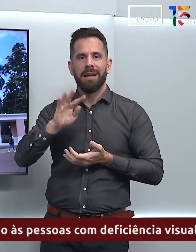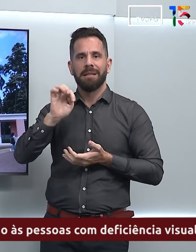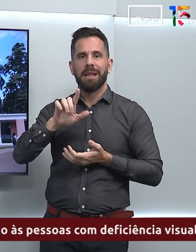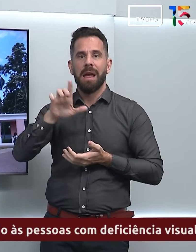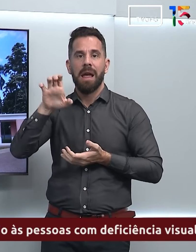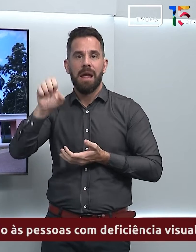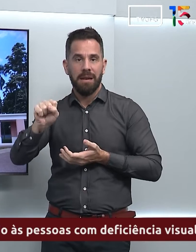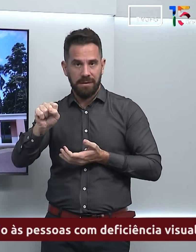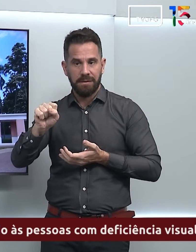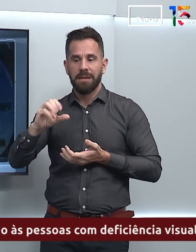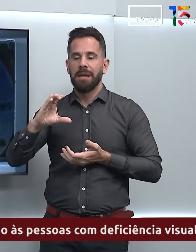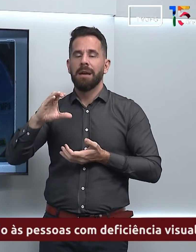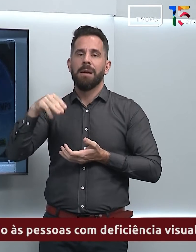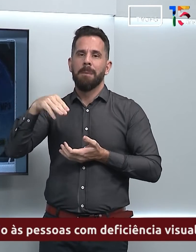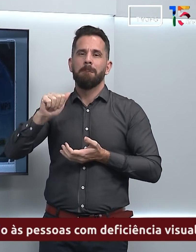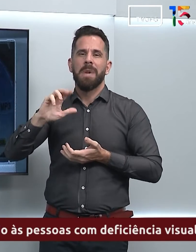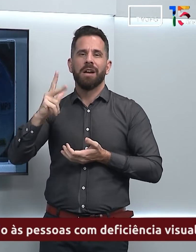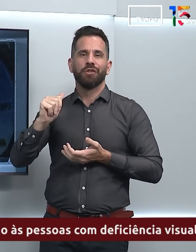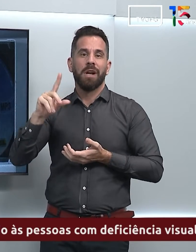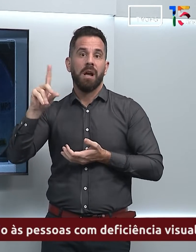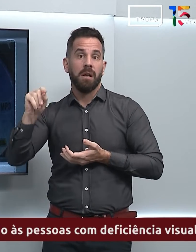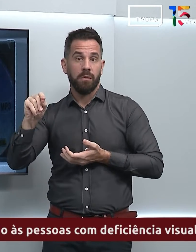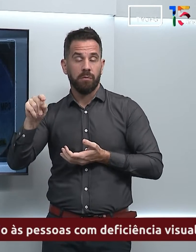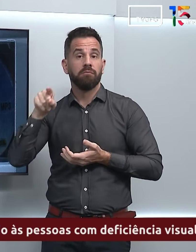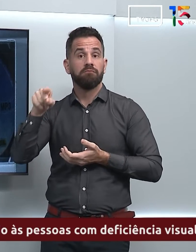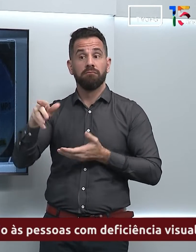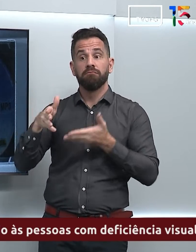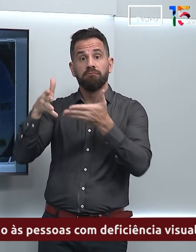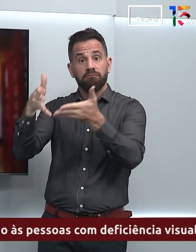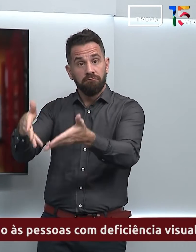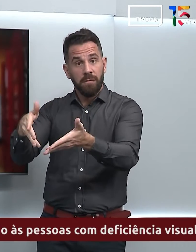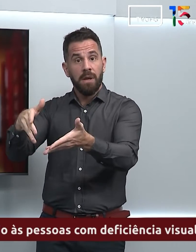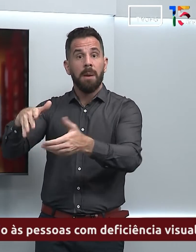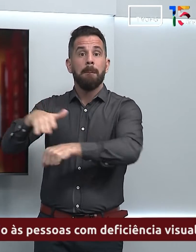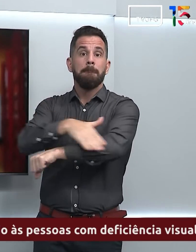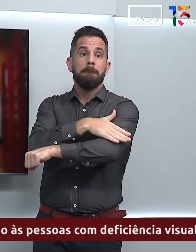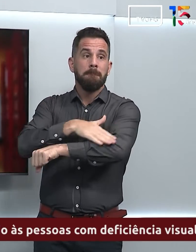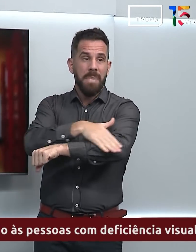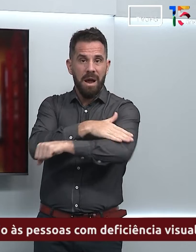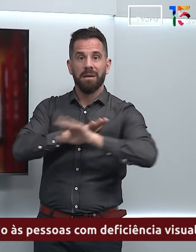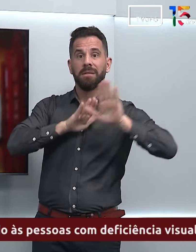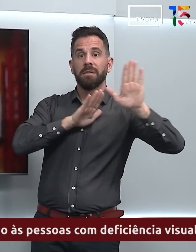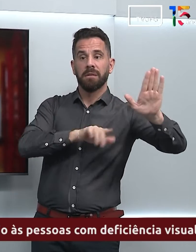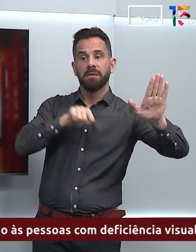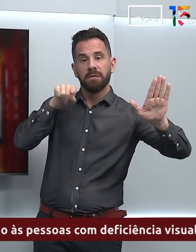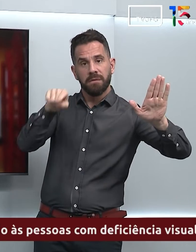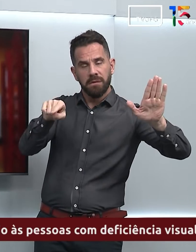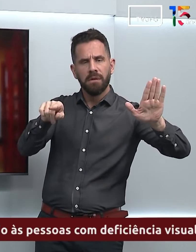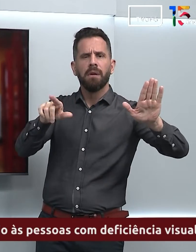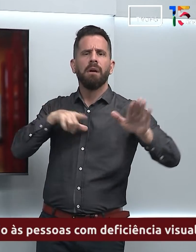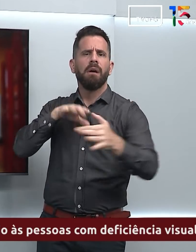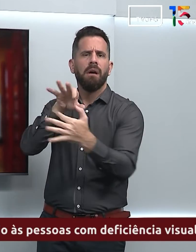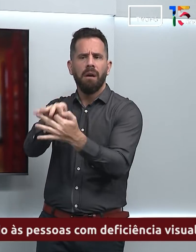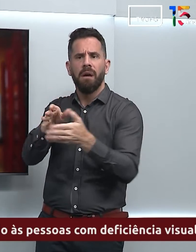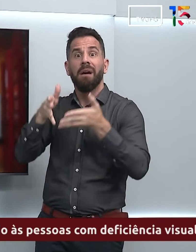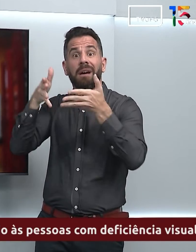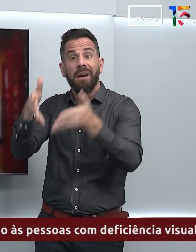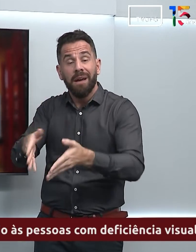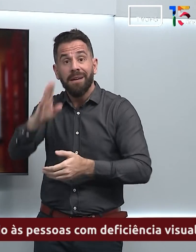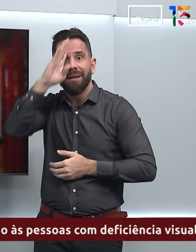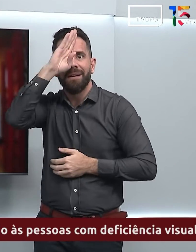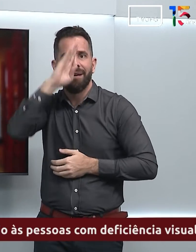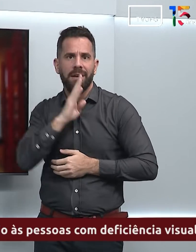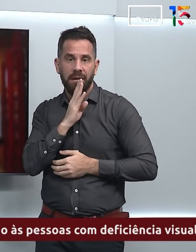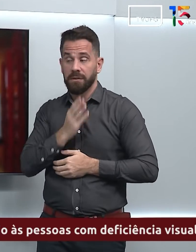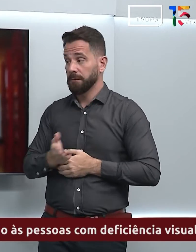Ludovico Teixeira. O serviço é gratuito. Maria das Graças é professora de biblioteconomia na